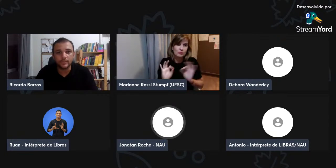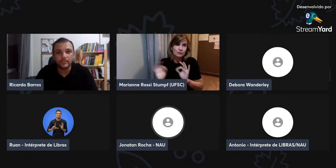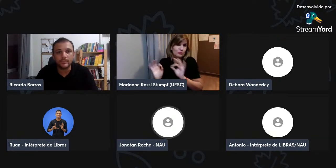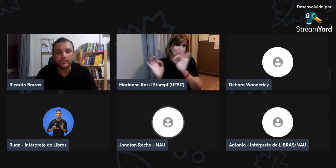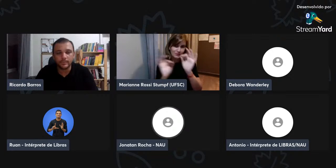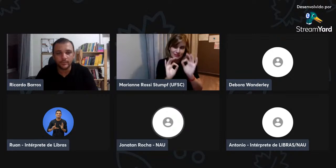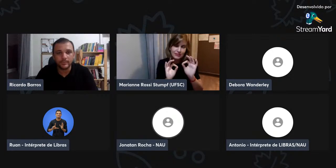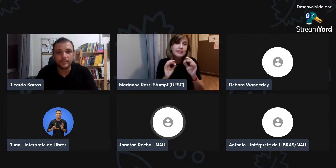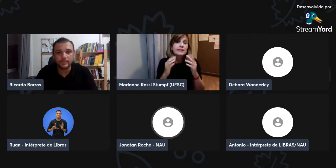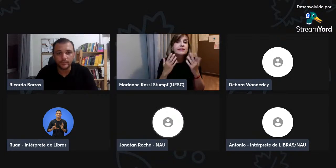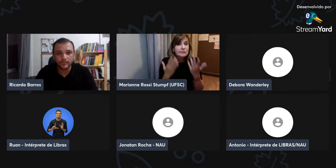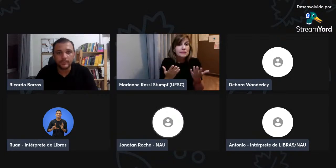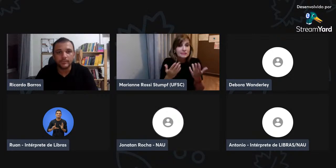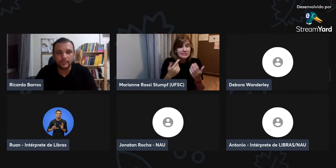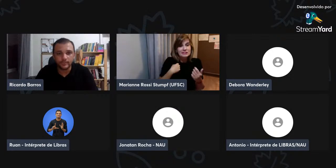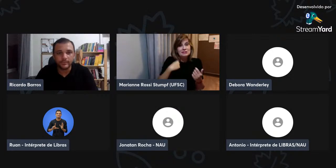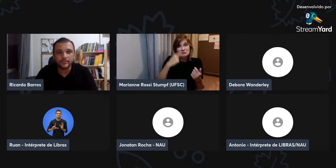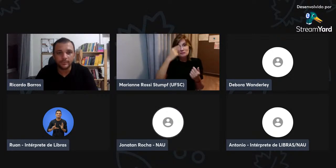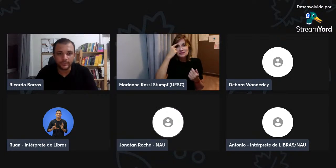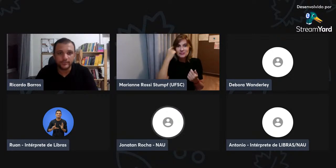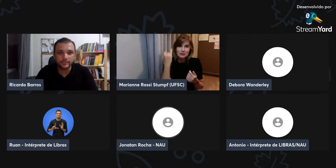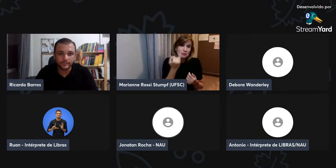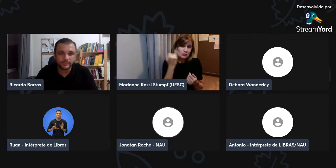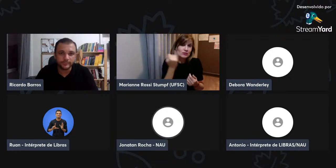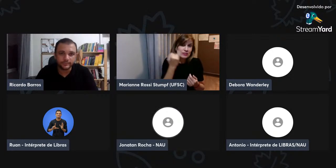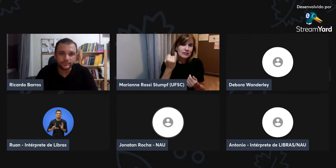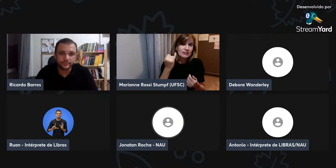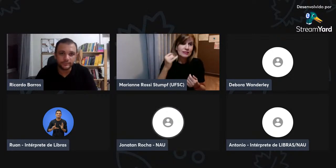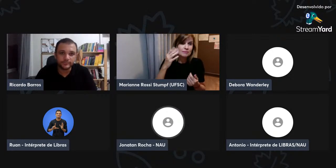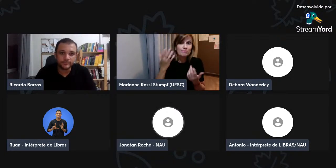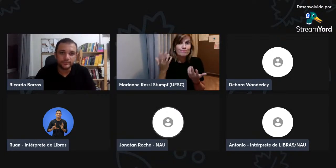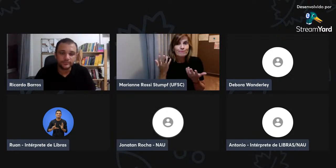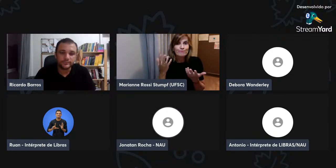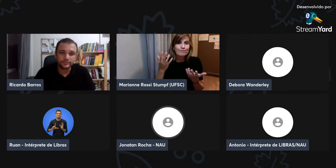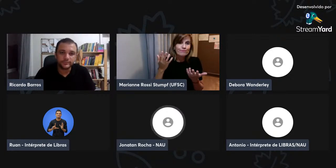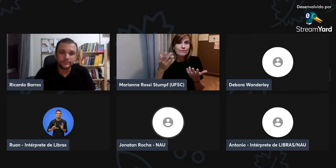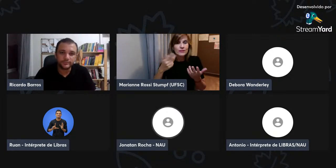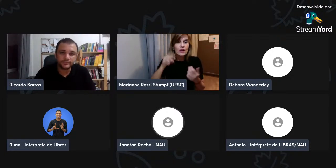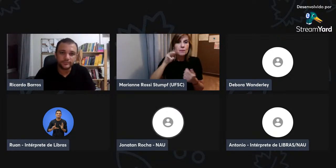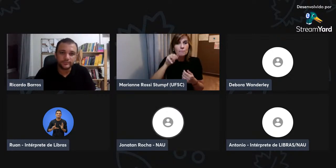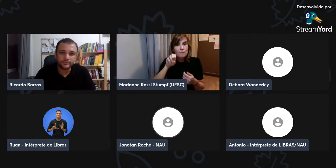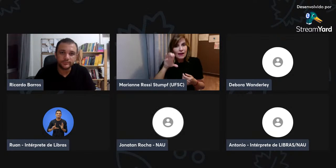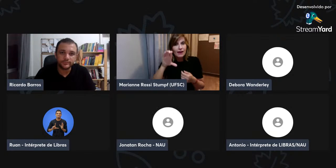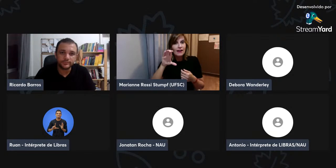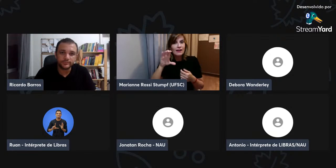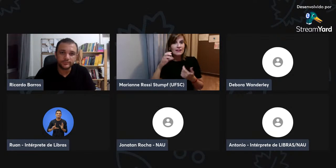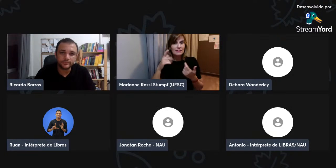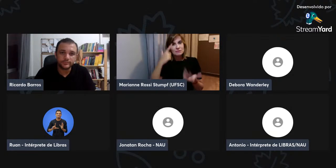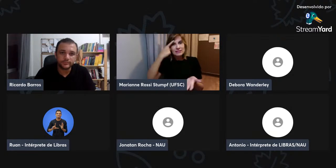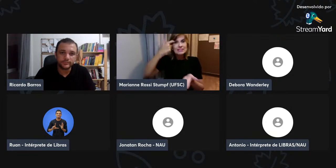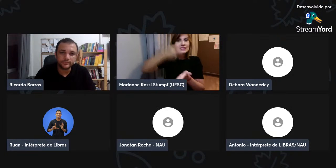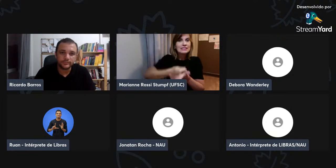Mas, até agora, não se foi, é uma questão que foi definida ainda, né, então, acho importante, sim.